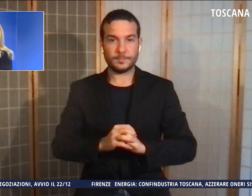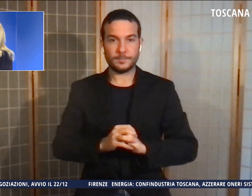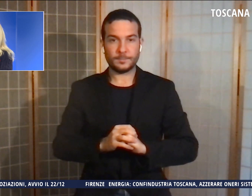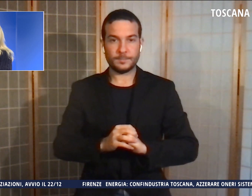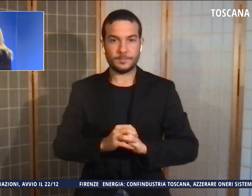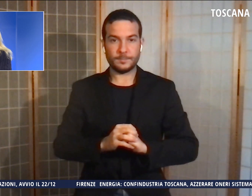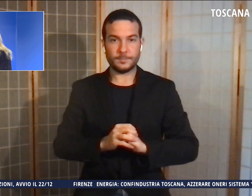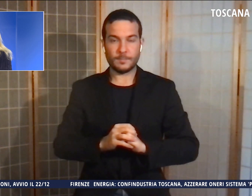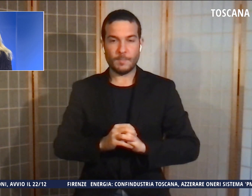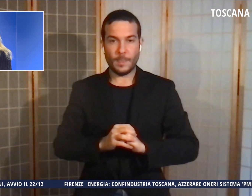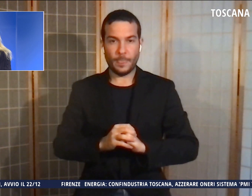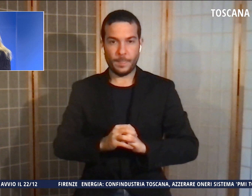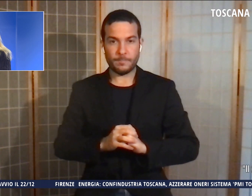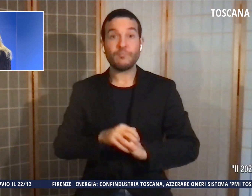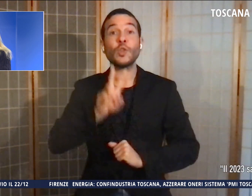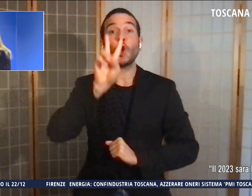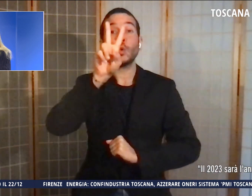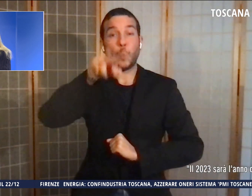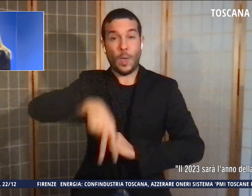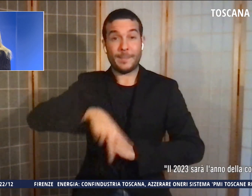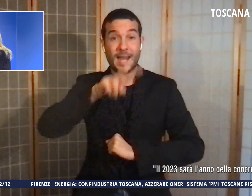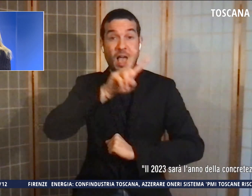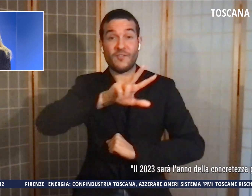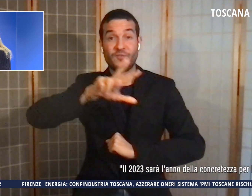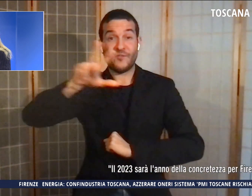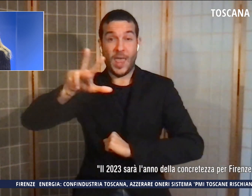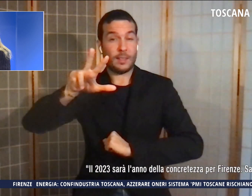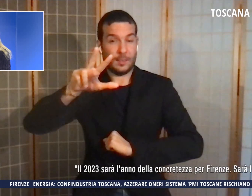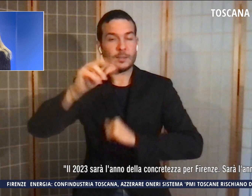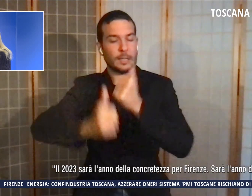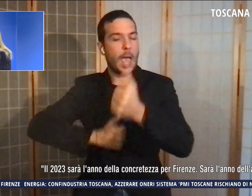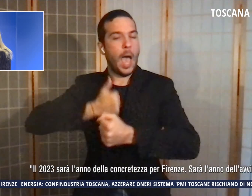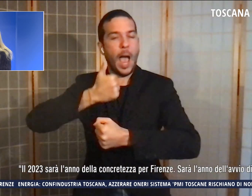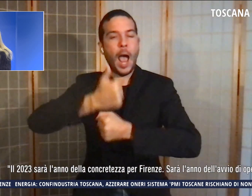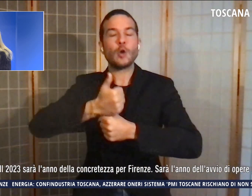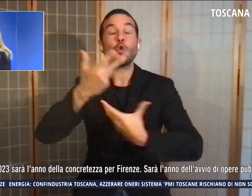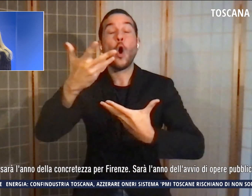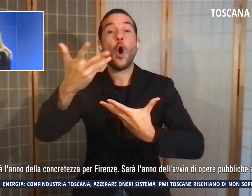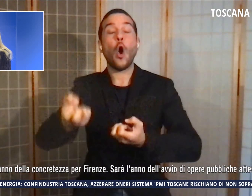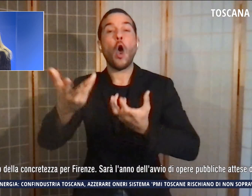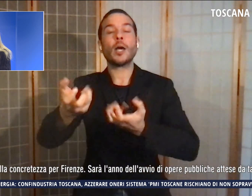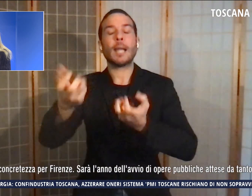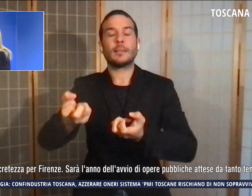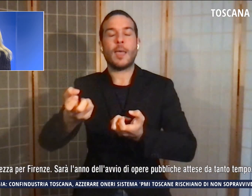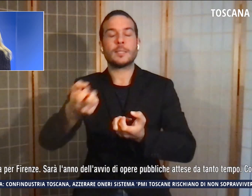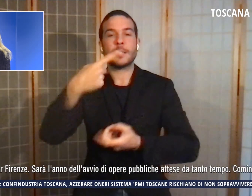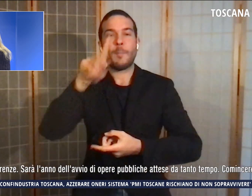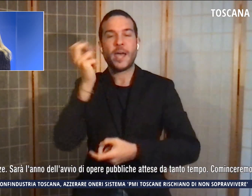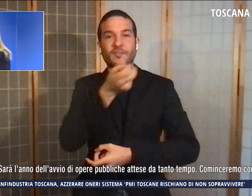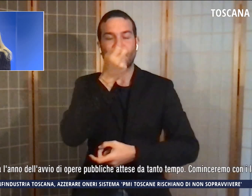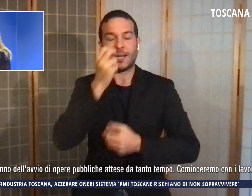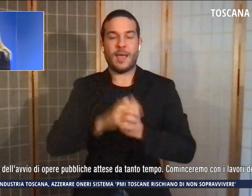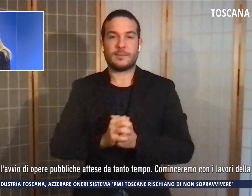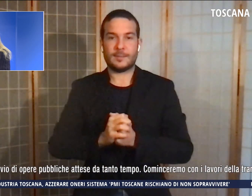Il 2023 sarà l'anno della concretezza per Firenze. Sarà l'anno